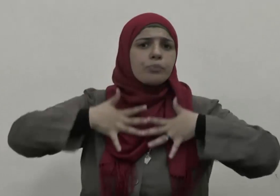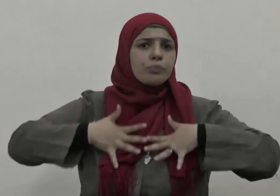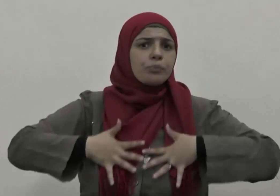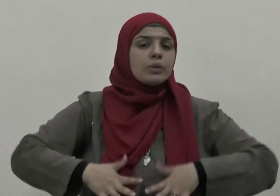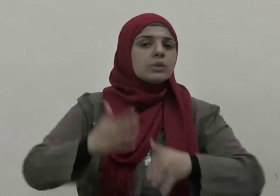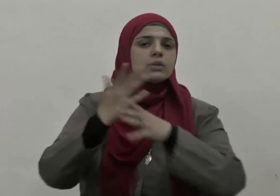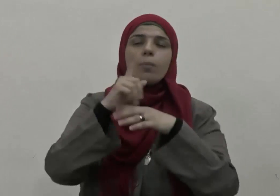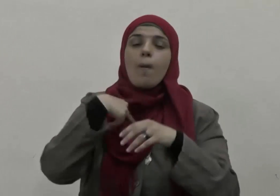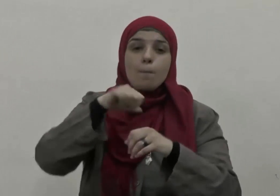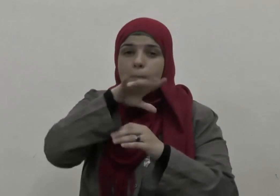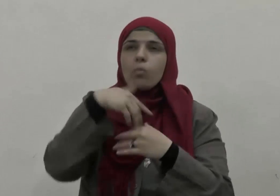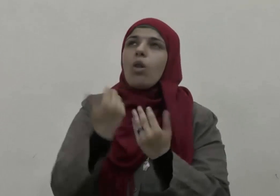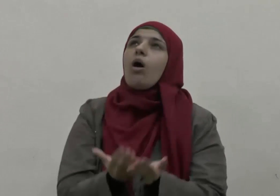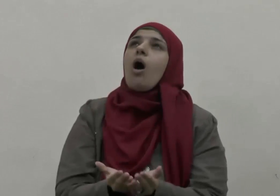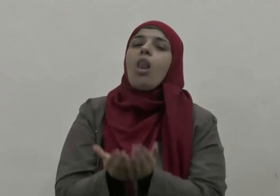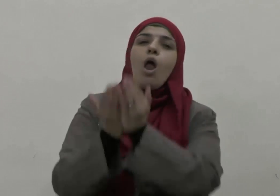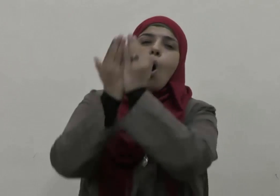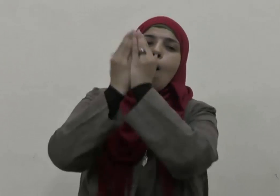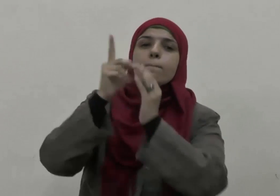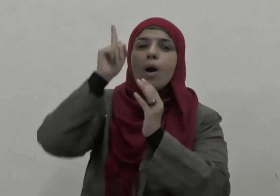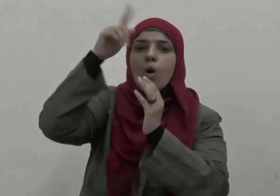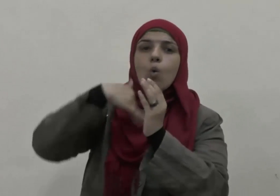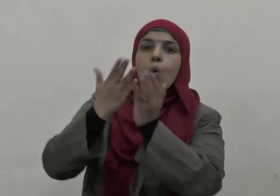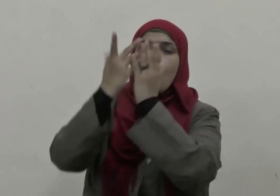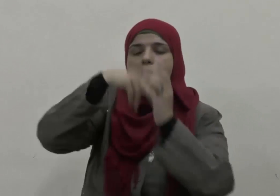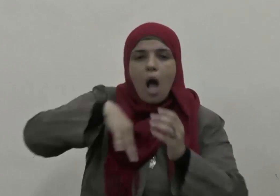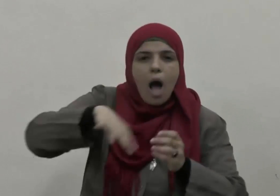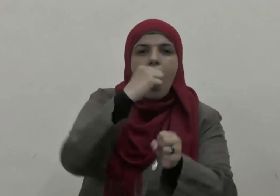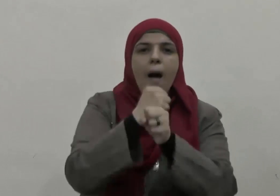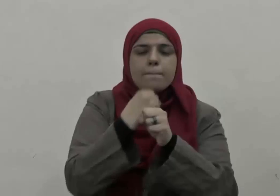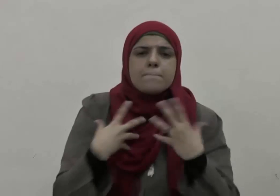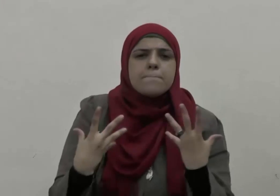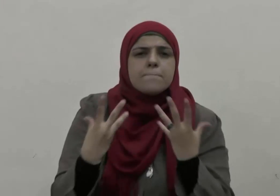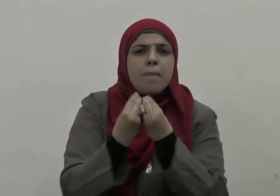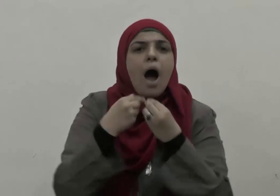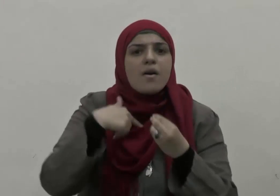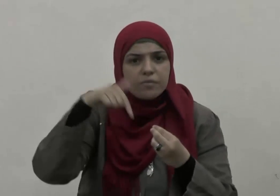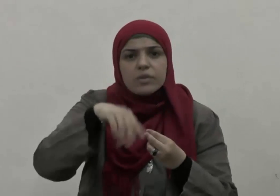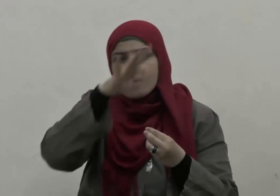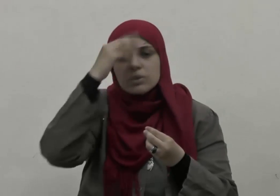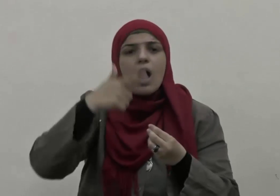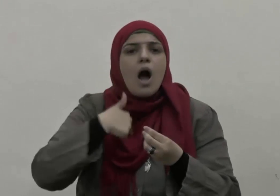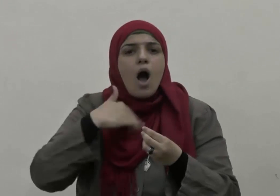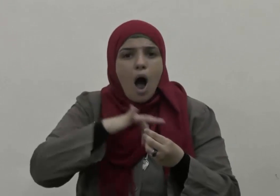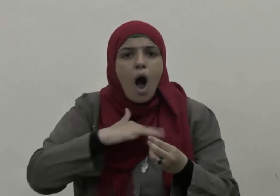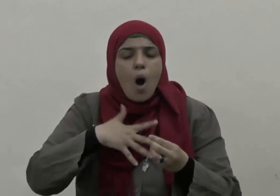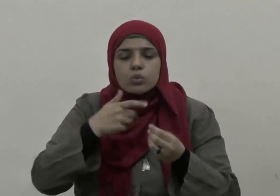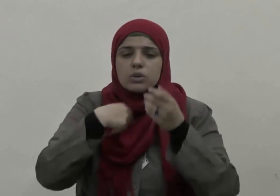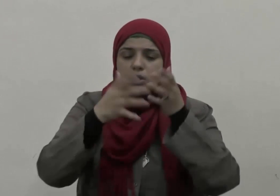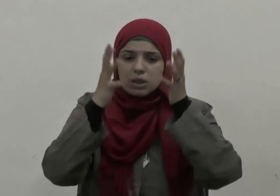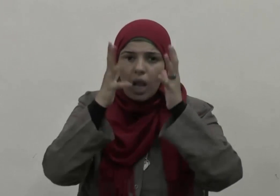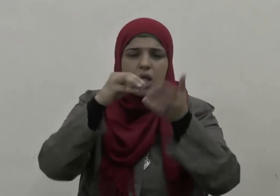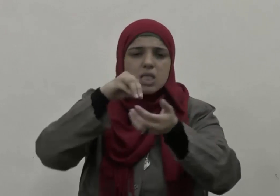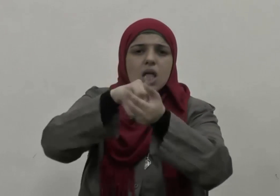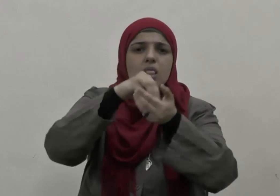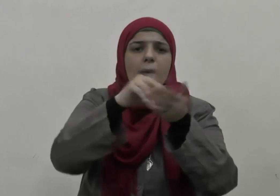يقول اللهم لولا أنت مهتدينا ولا تصدقنا ولا صلينا